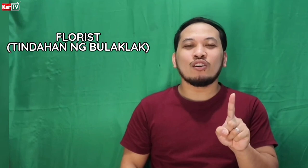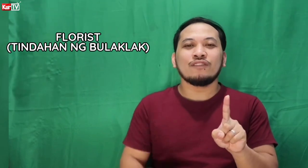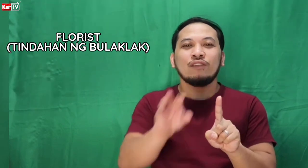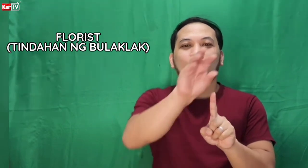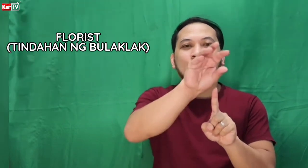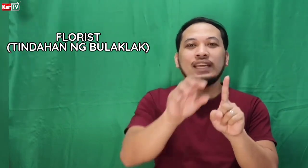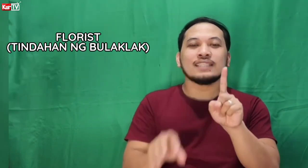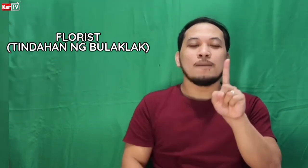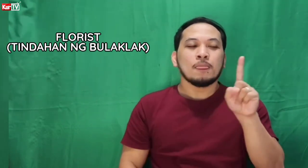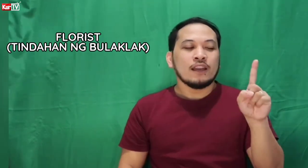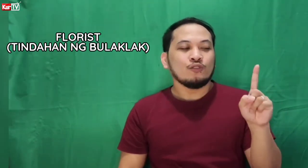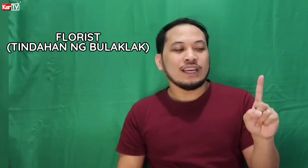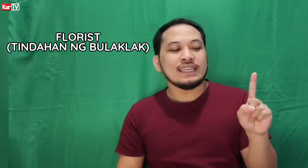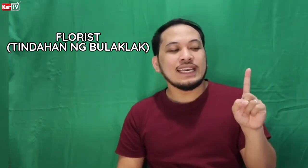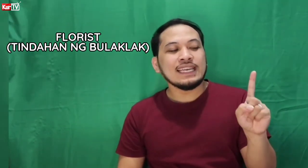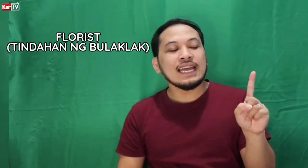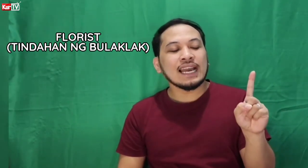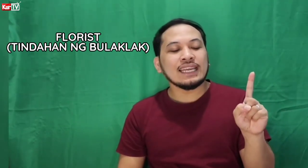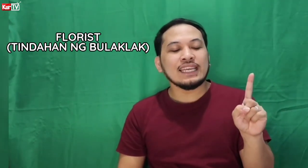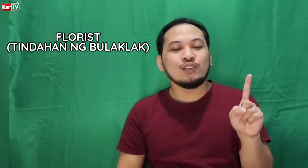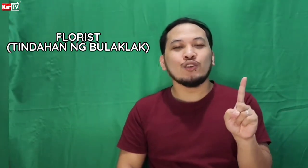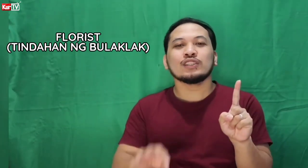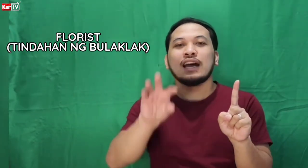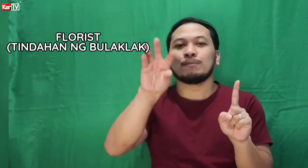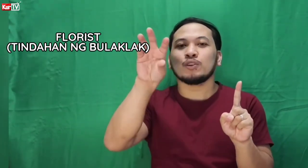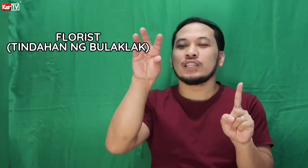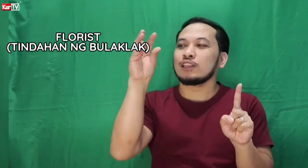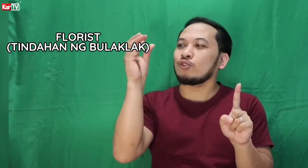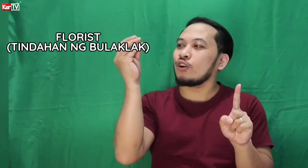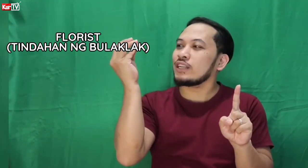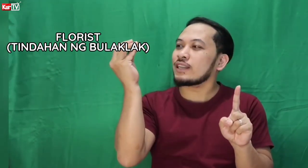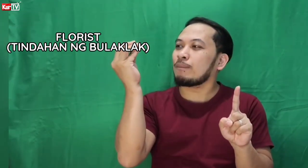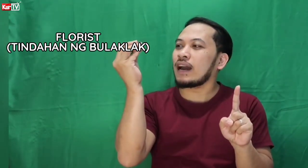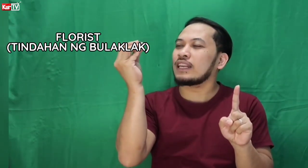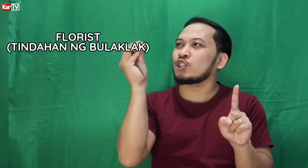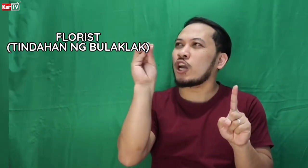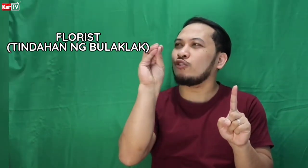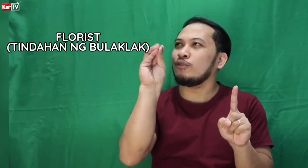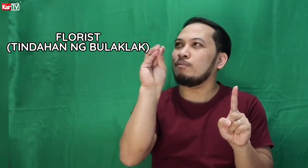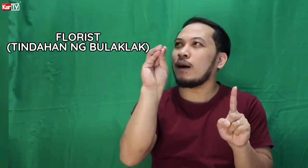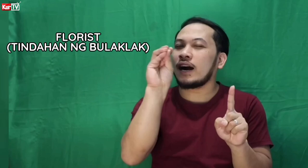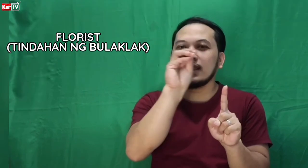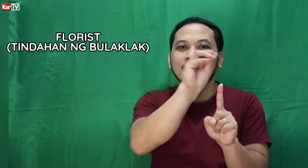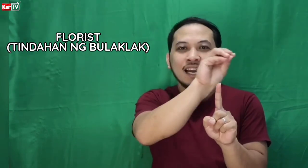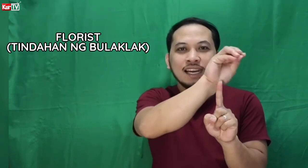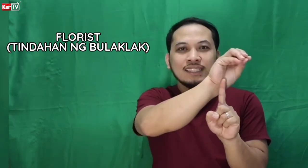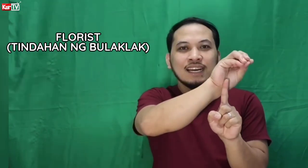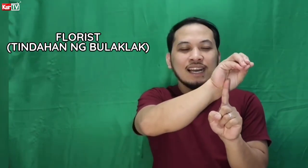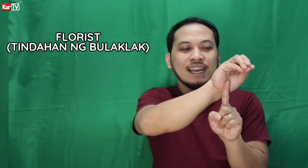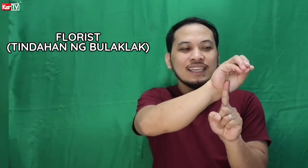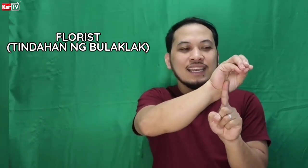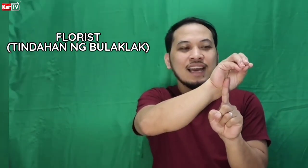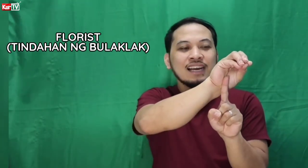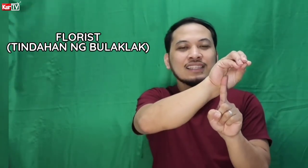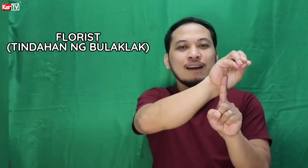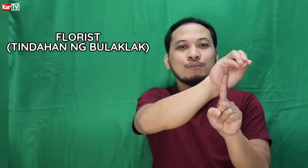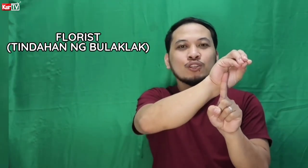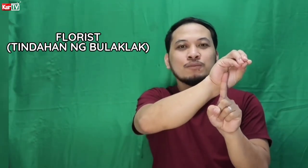or Flores. Yung ihilalaki ninyo. Tapos itong isa para siyang yung bud na nakaganyan lang. Tapos